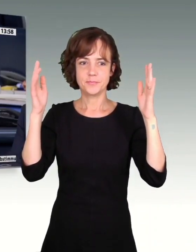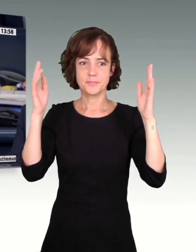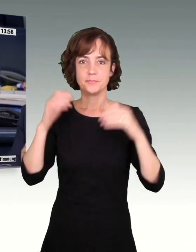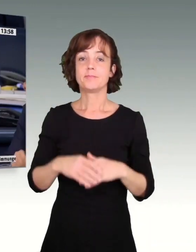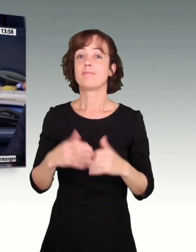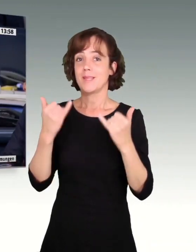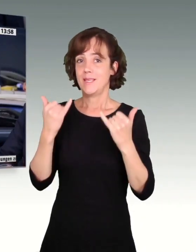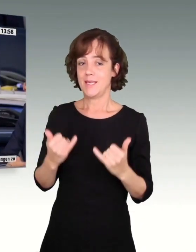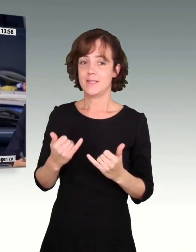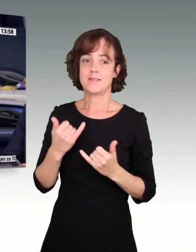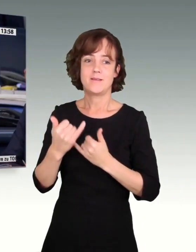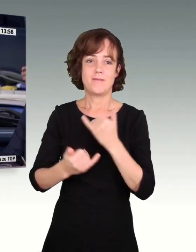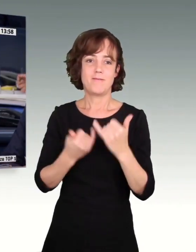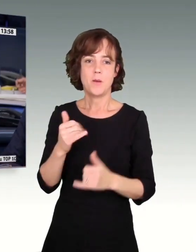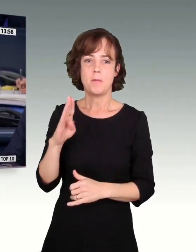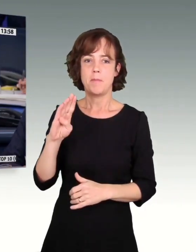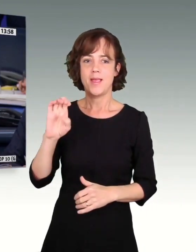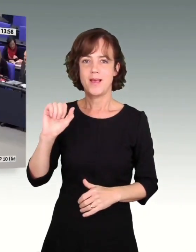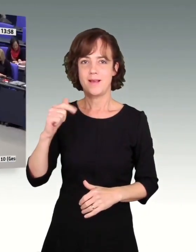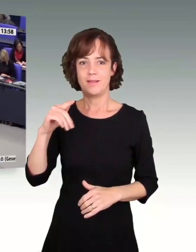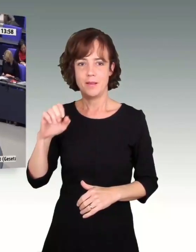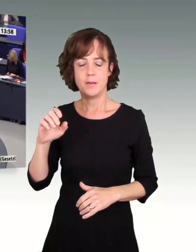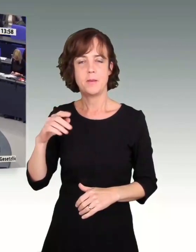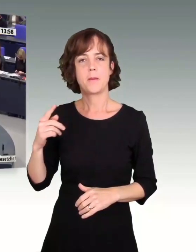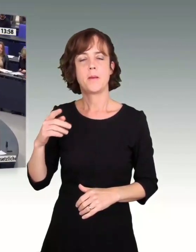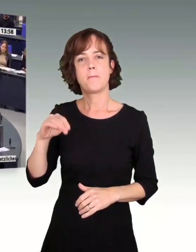Das Wort hat Beate Müller-Gemmecke für Bündnis 90 Die Grünen.